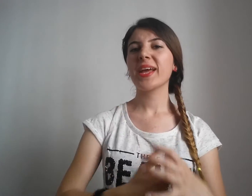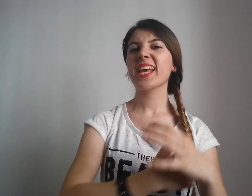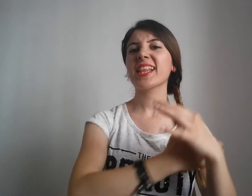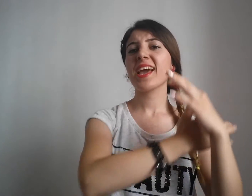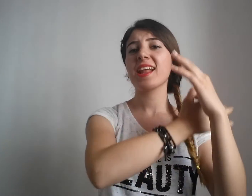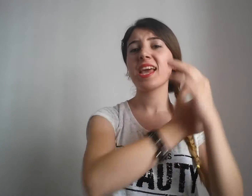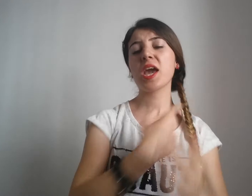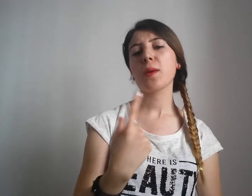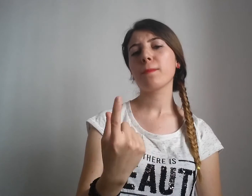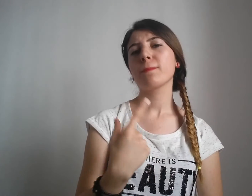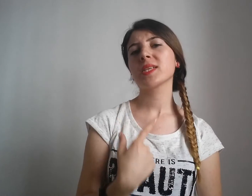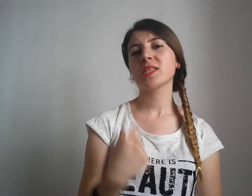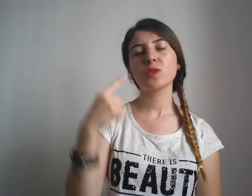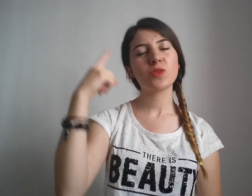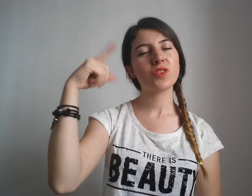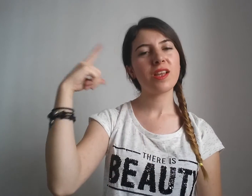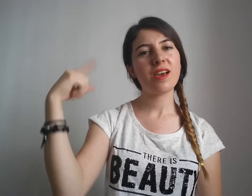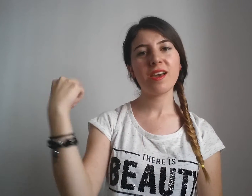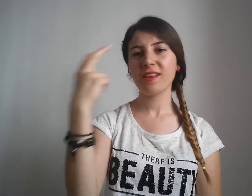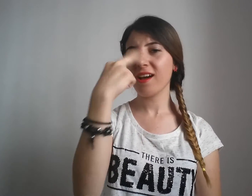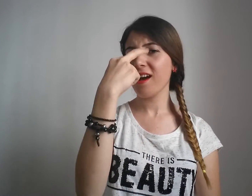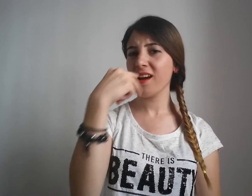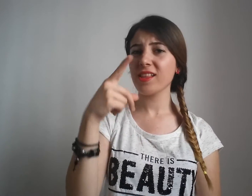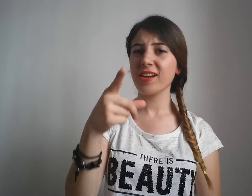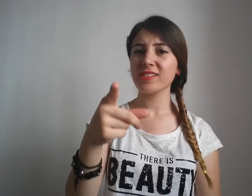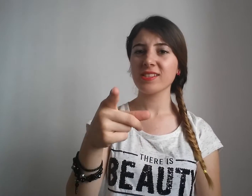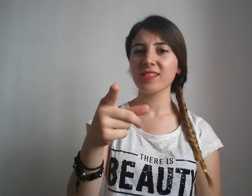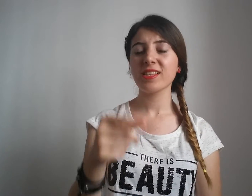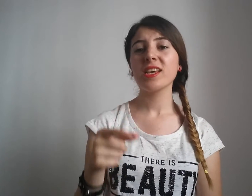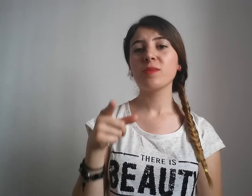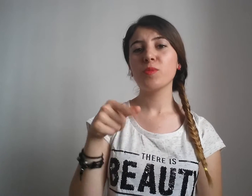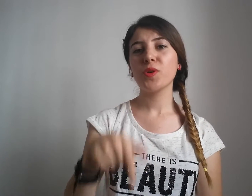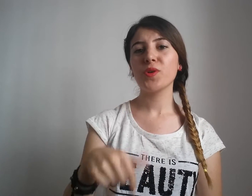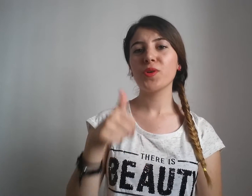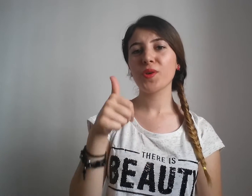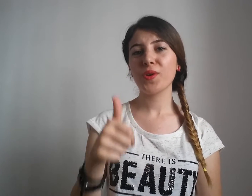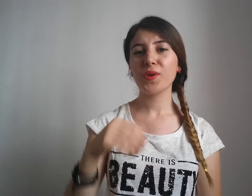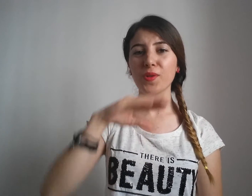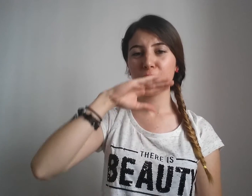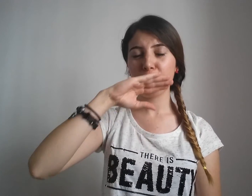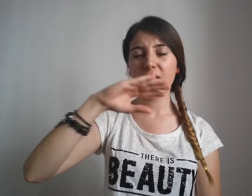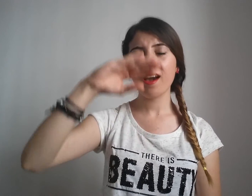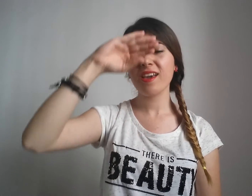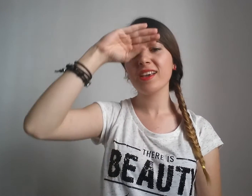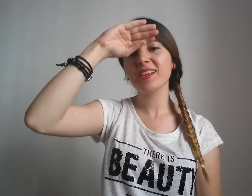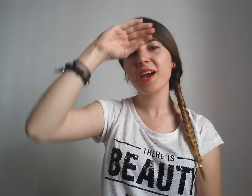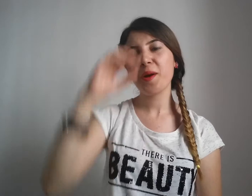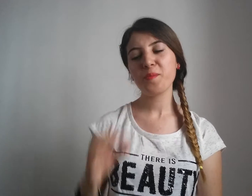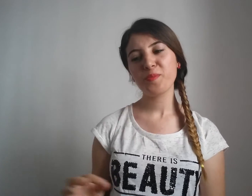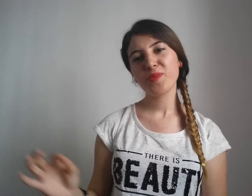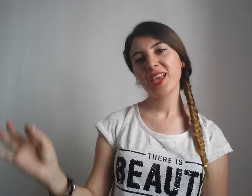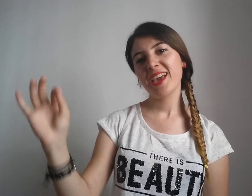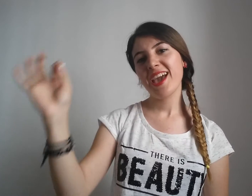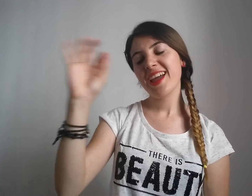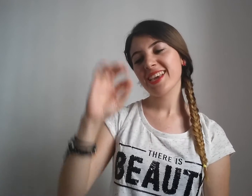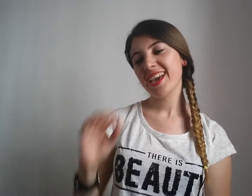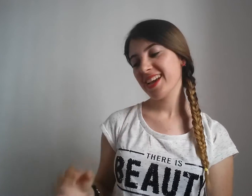meleklerde, bizim düştü de anlarsın. O gül bayrak, erken